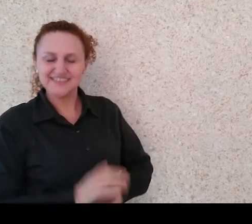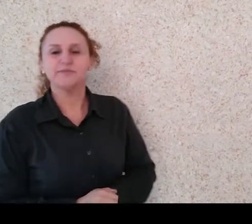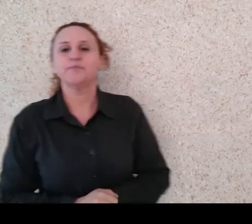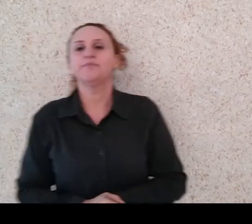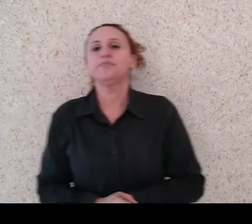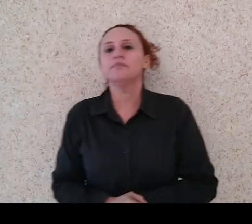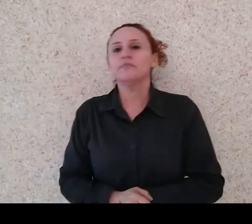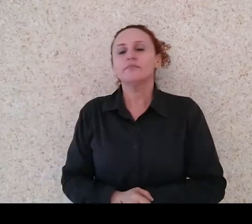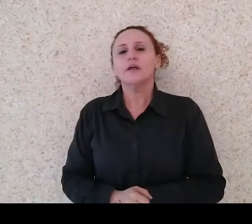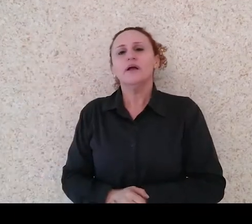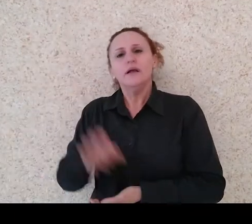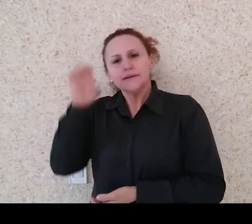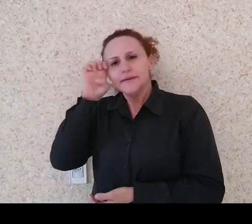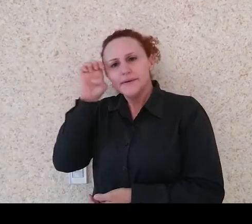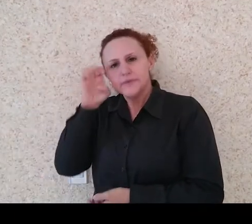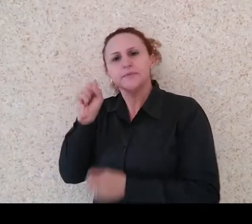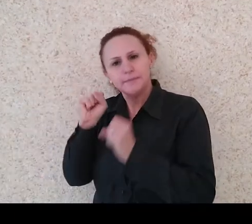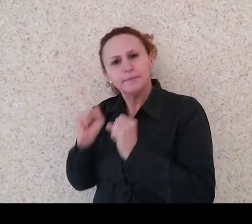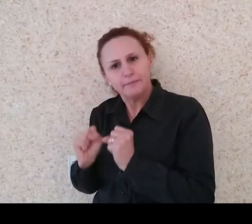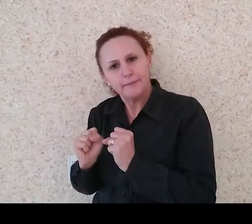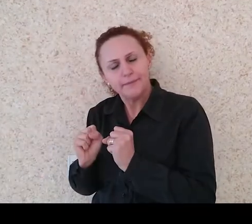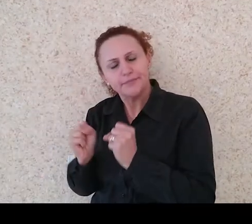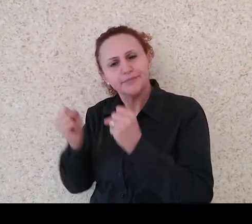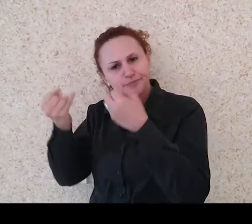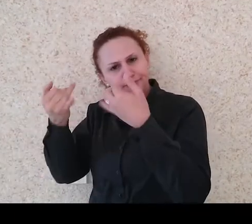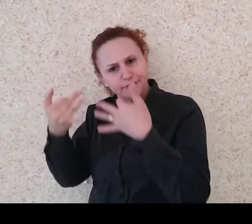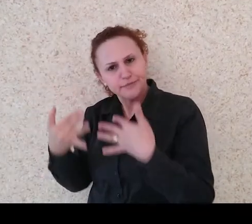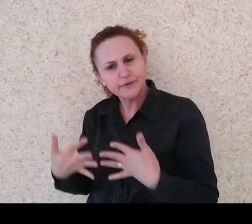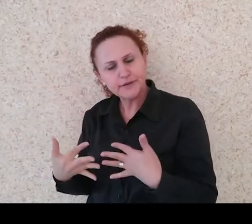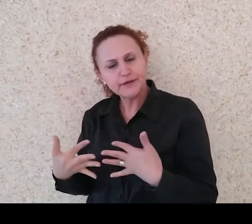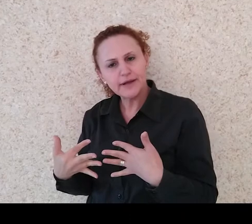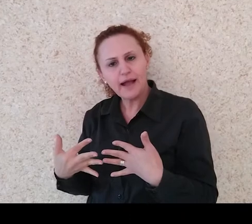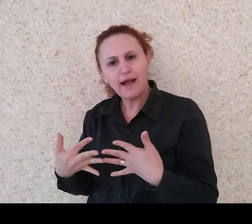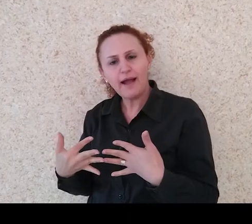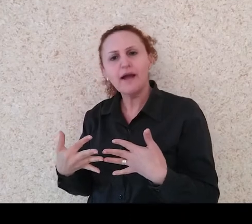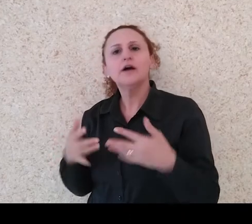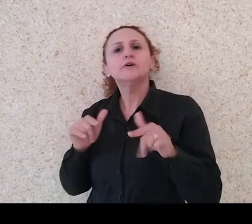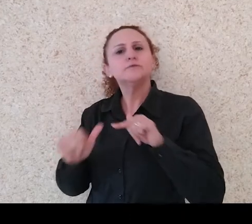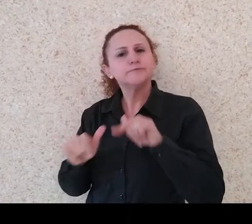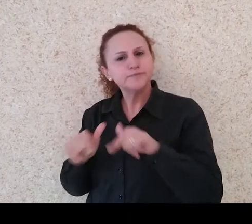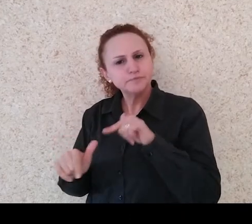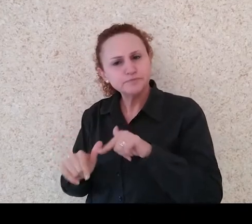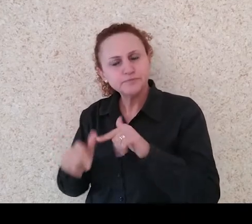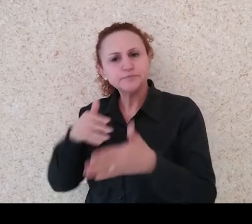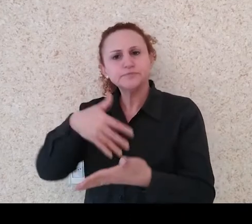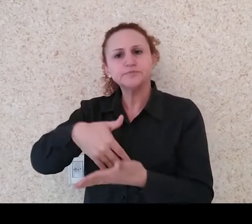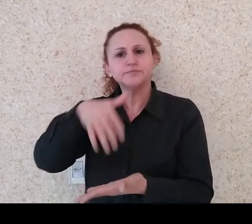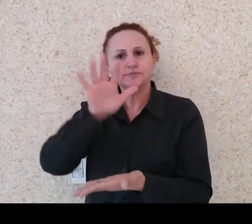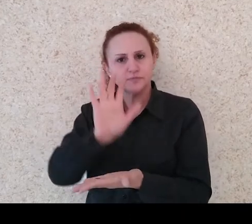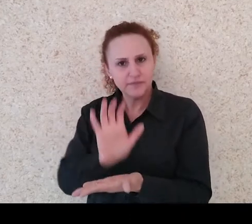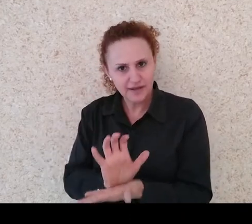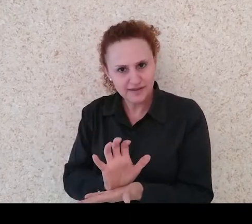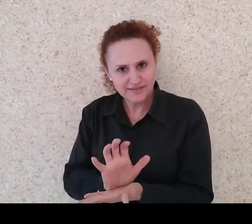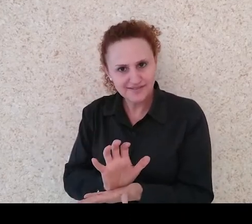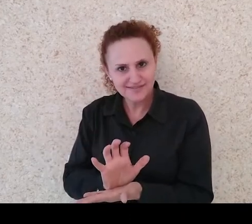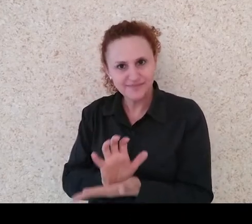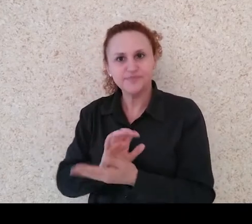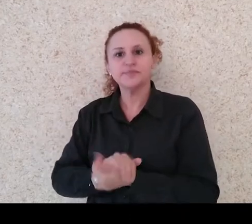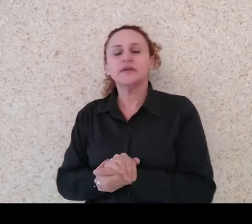Eliane, você poderia explicar para nós, assim, em linhas gerais, o que é o CAS? Qual é trabalho do CAS? Então, o